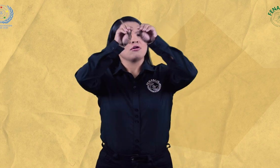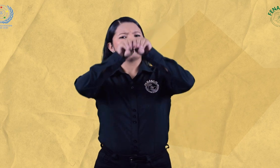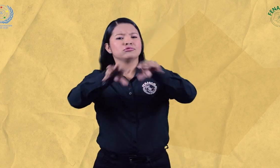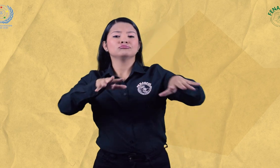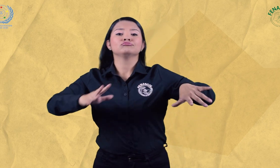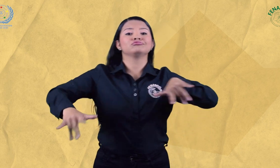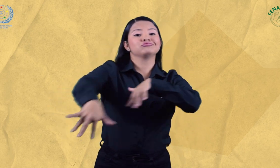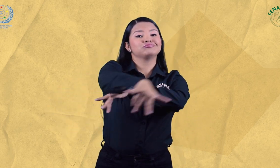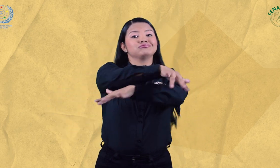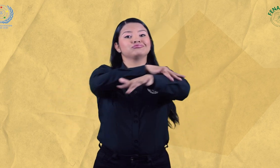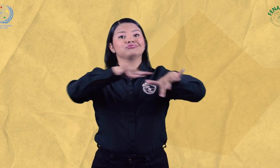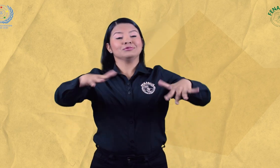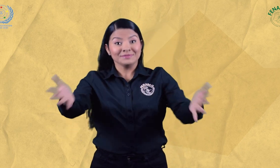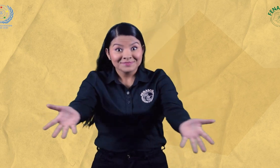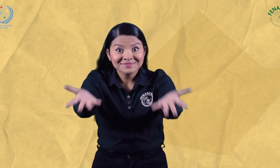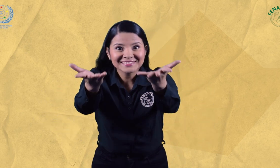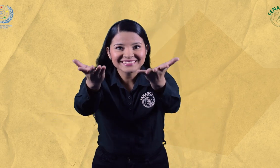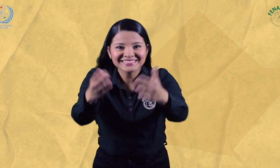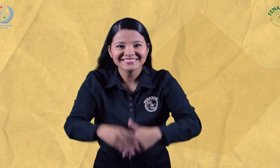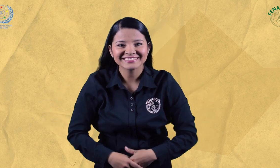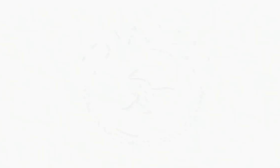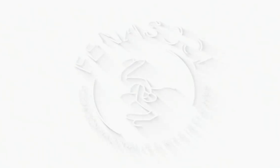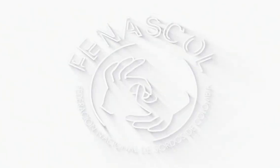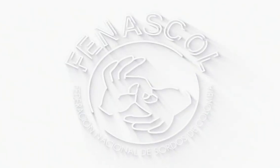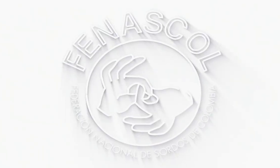Comparte el video en redes sociales. ¡Gracias! ¡Gracias!